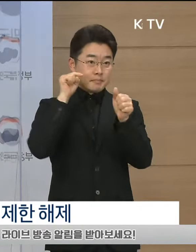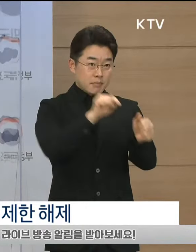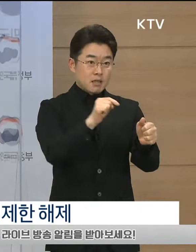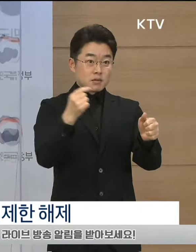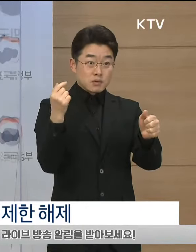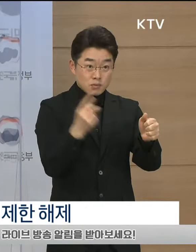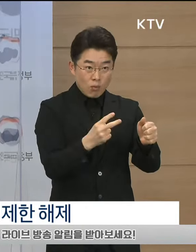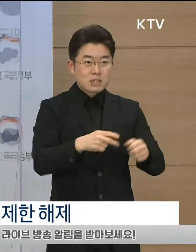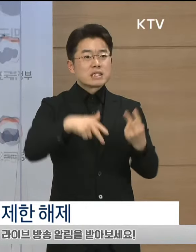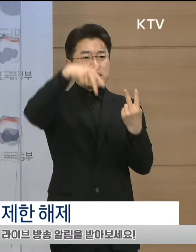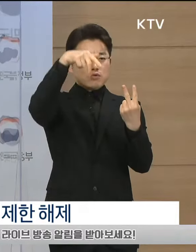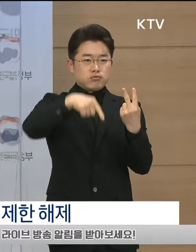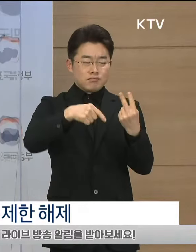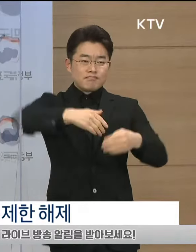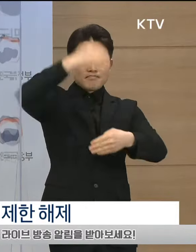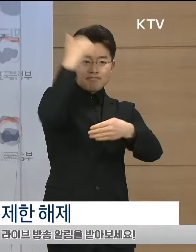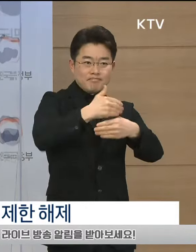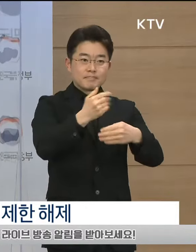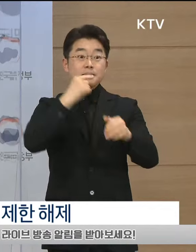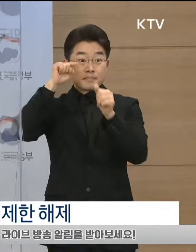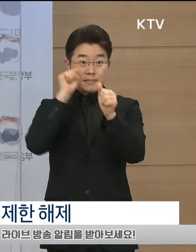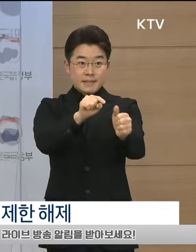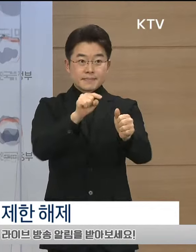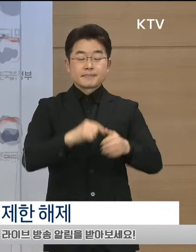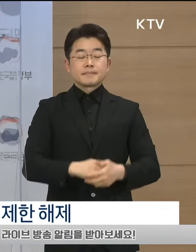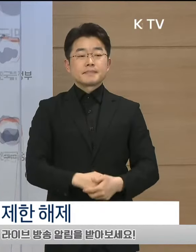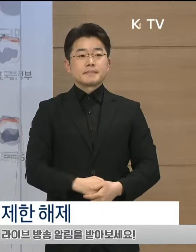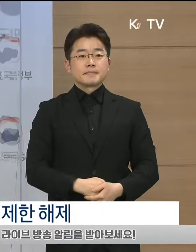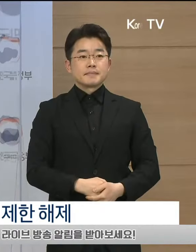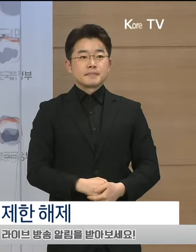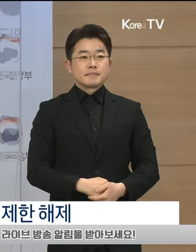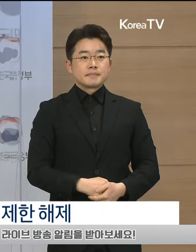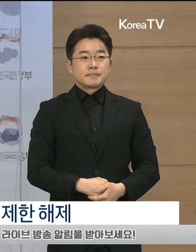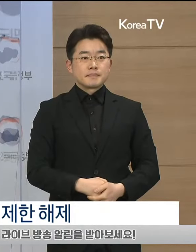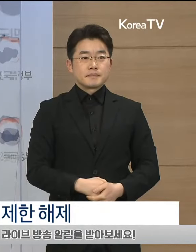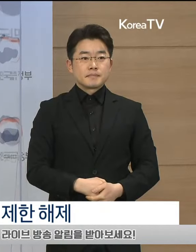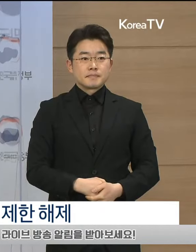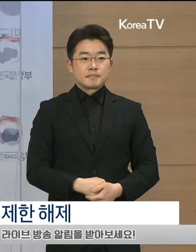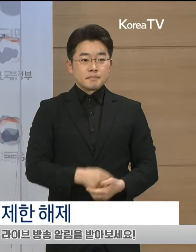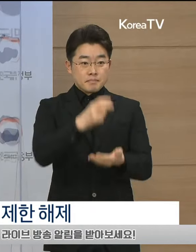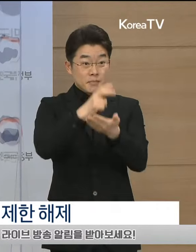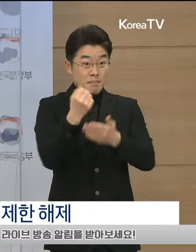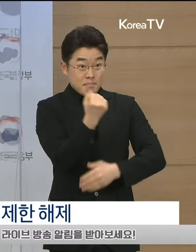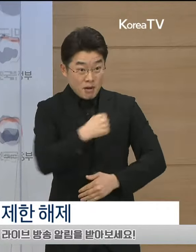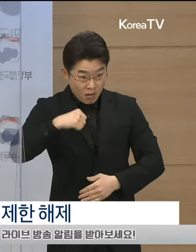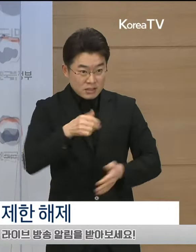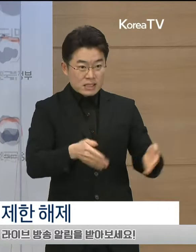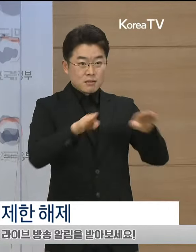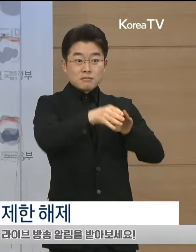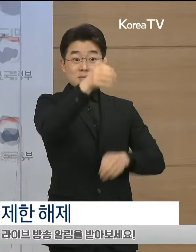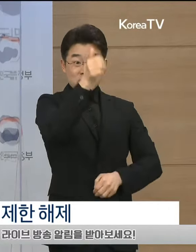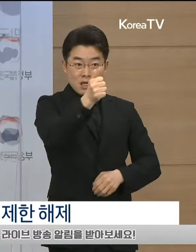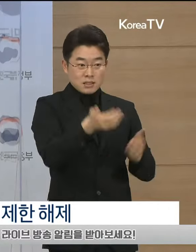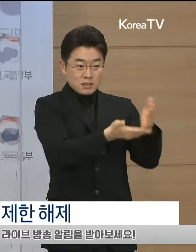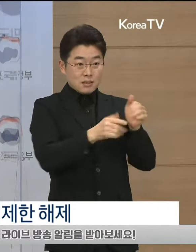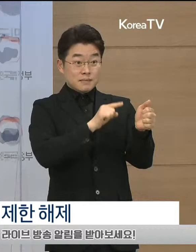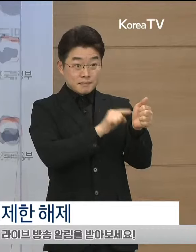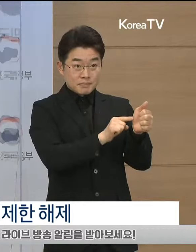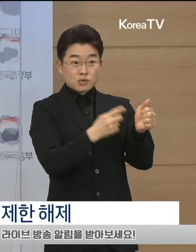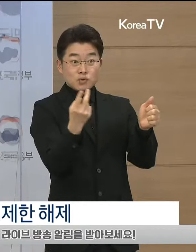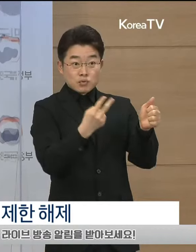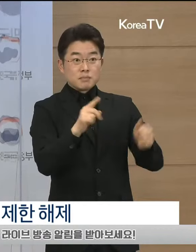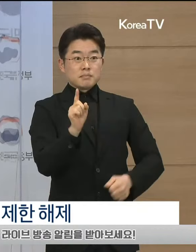별도로 2주간의 집합금지가 시행됩니다. 방역수칙을 위반한 시설 관리자와 이용자에